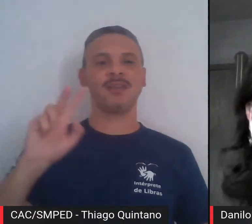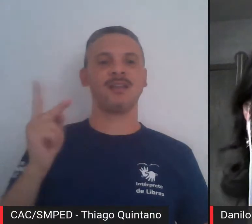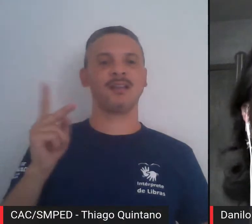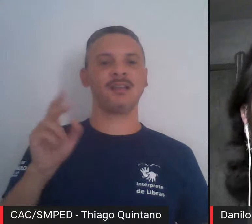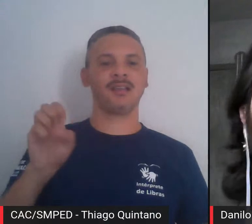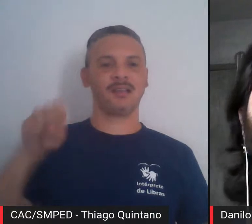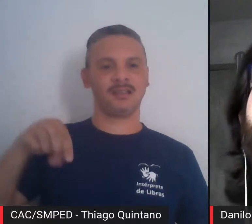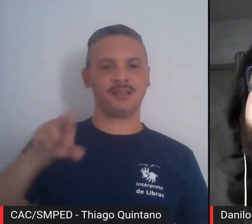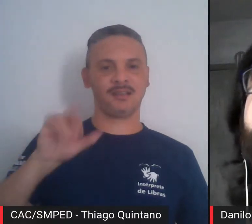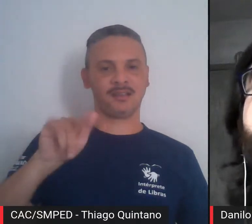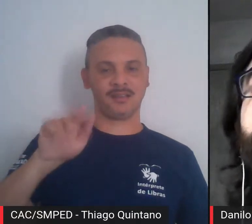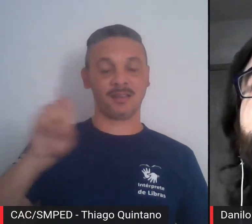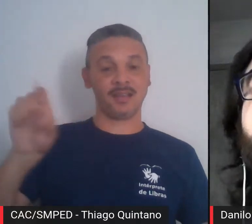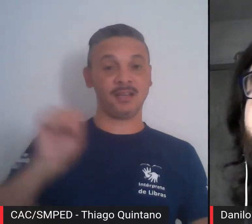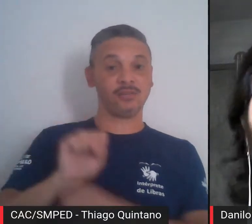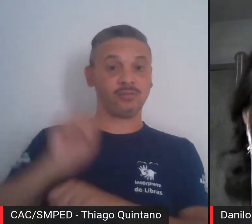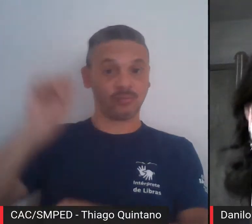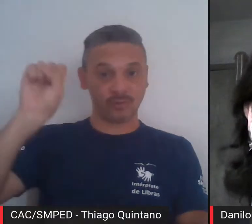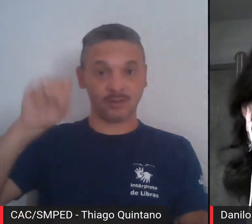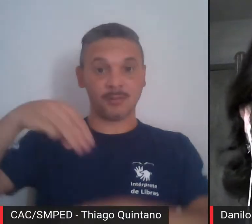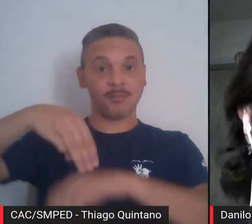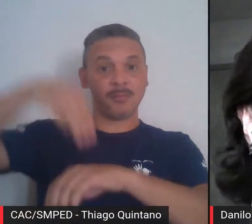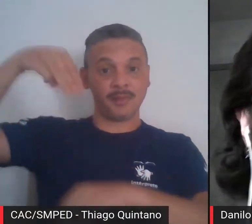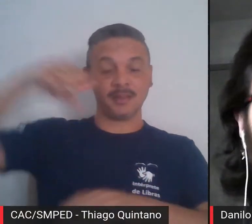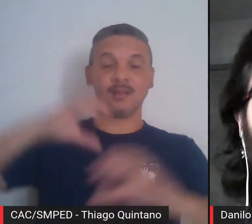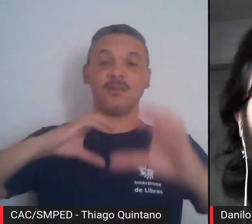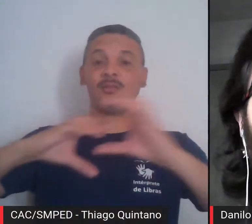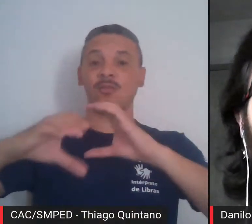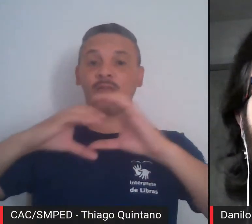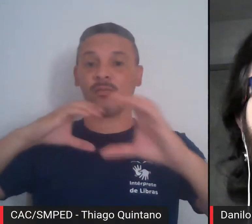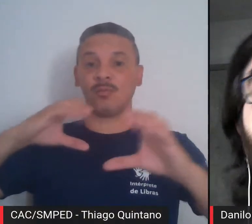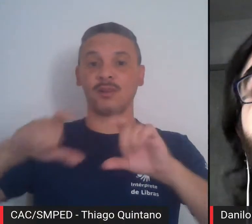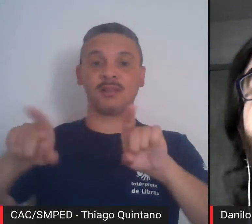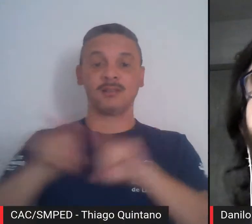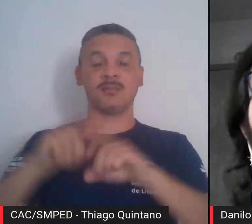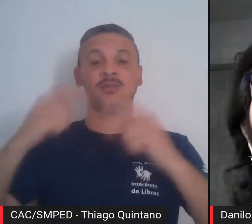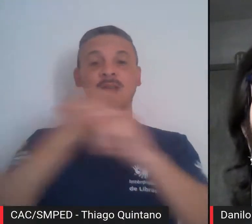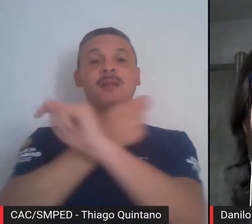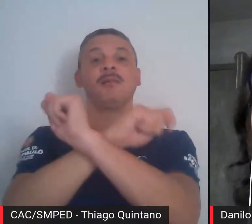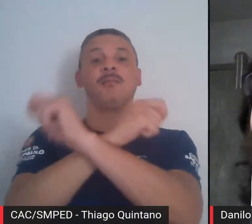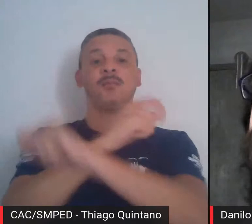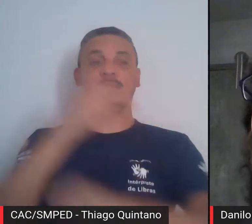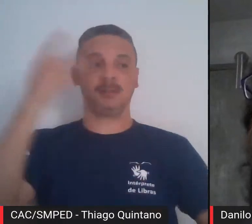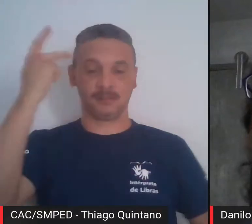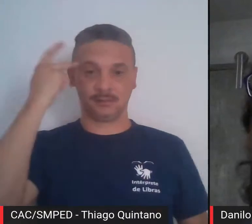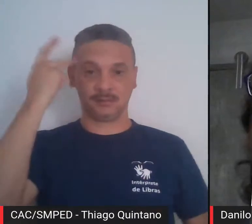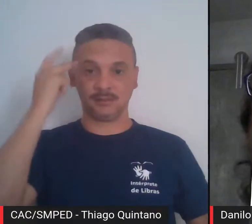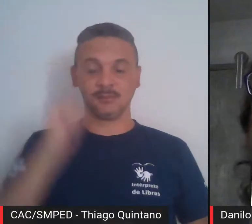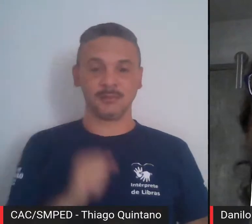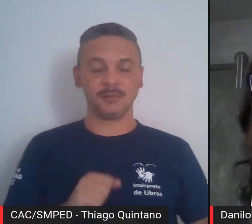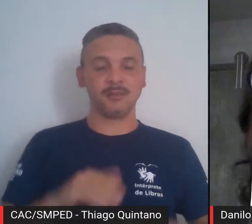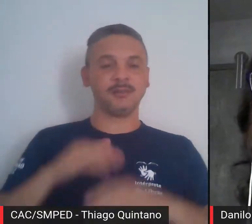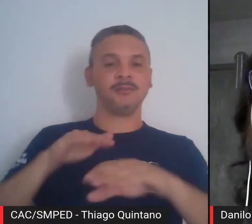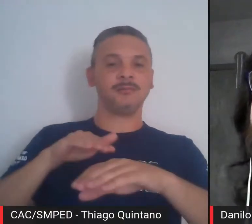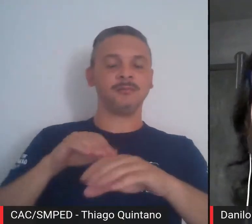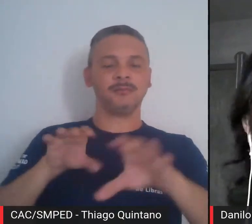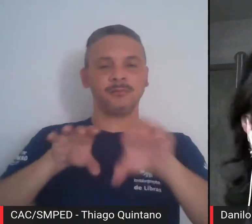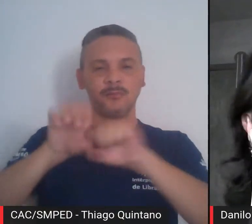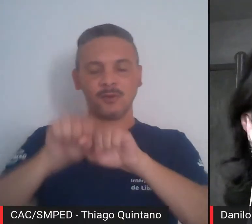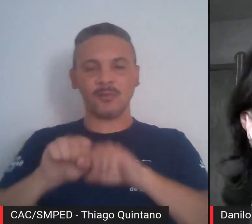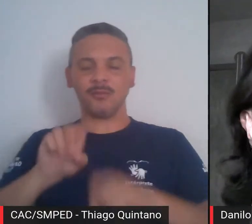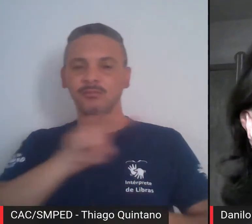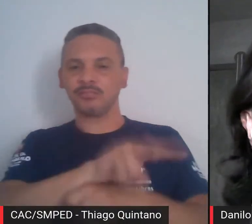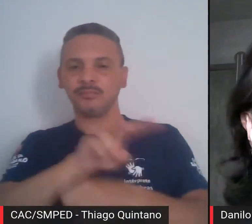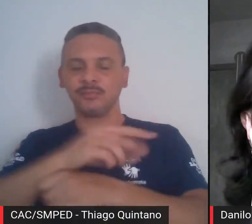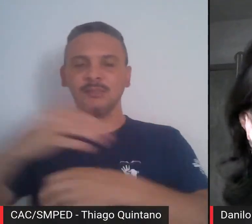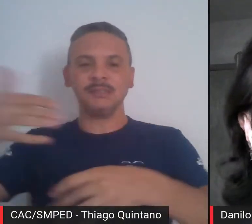que é sociólogo com mestrado pelo Departamento de Comunicação e Semiótica da PUC de São Paulo. Especializou-se em curadoria de cidade e